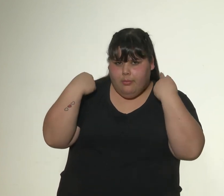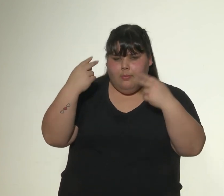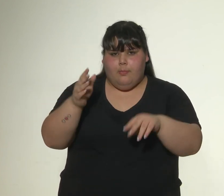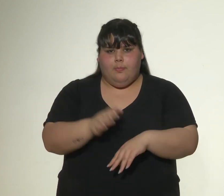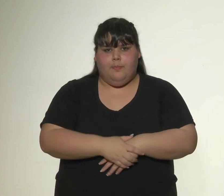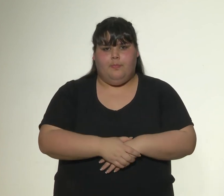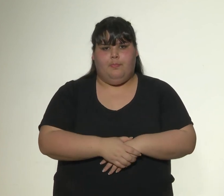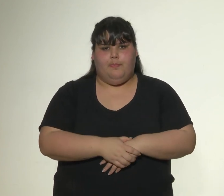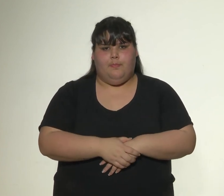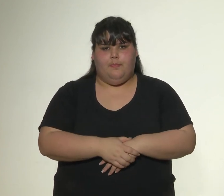¡Gracias! ¡Gracias! ¡Gracias!